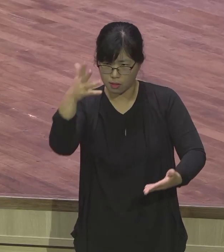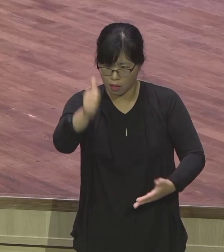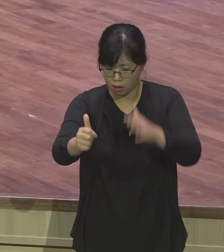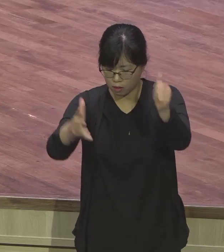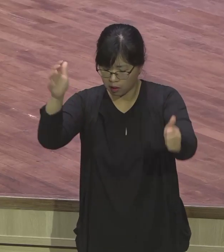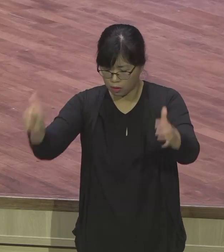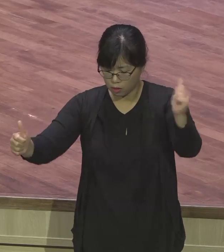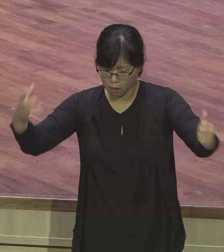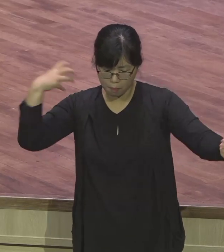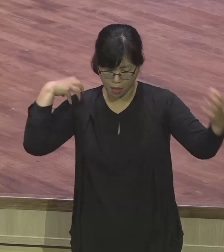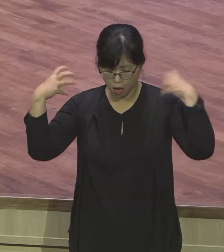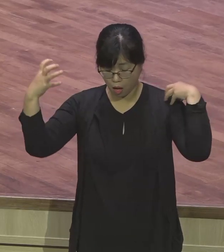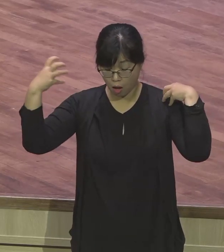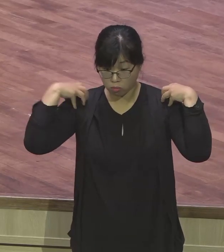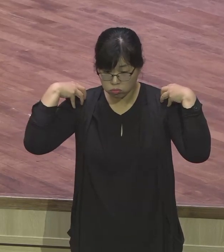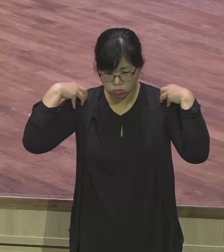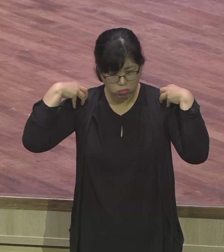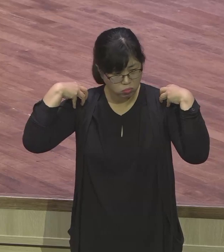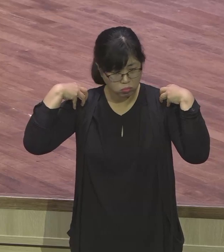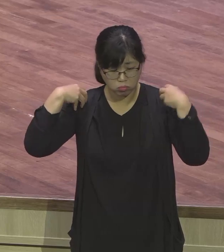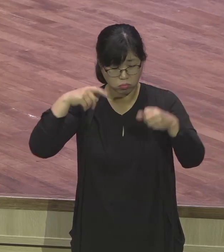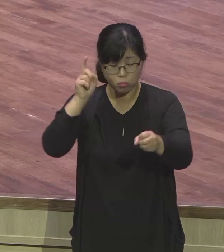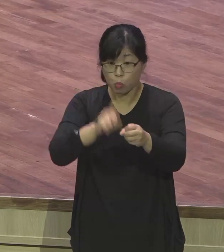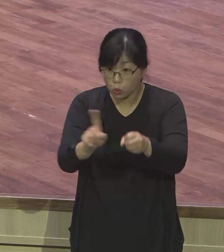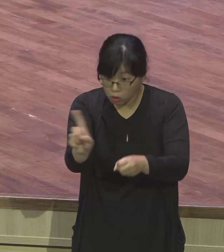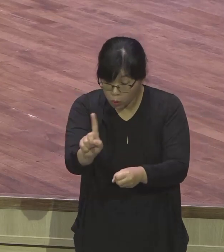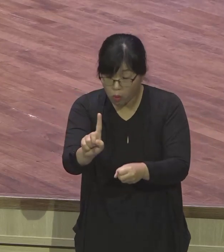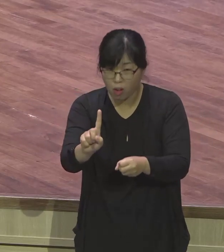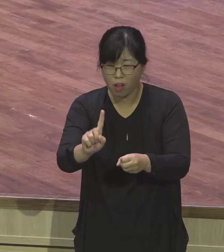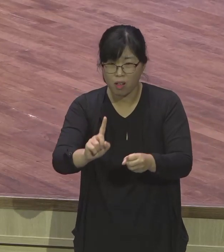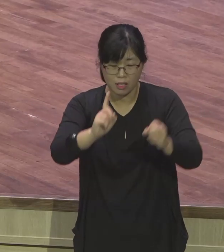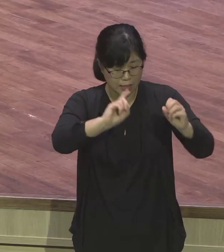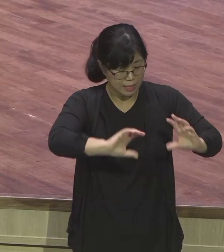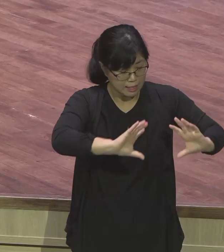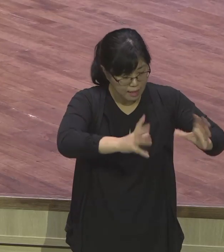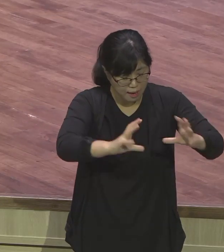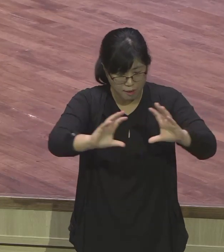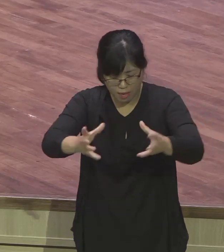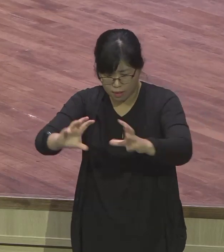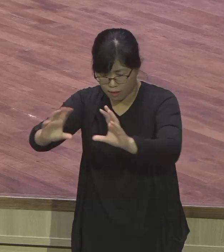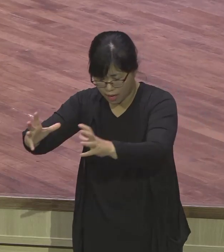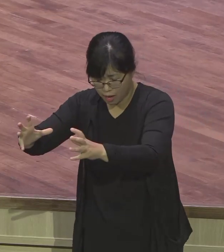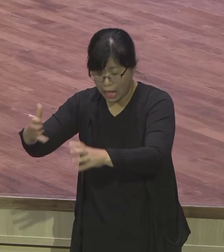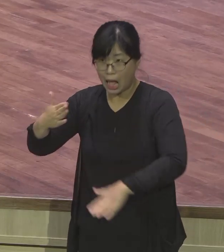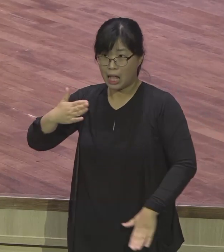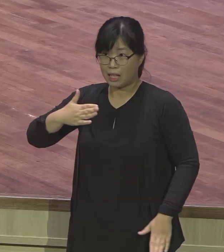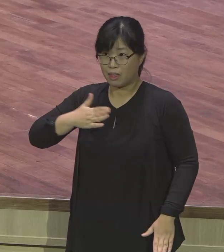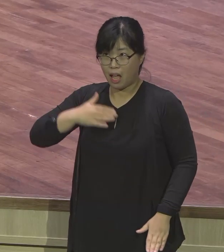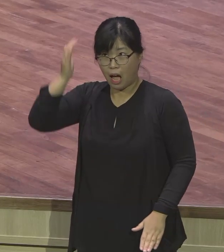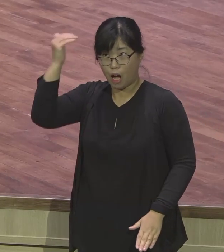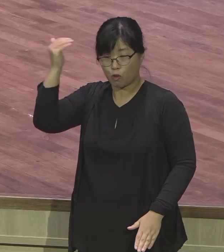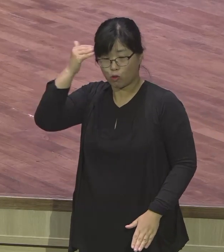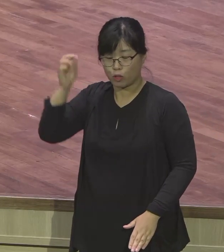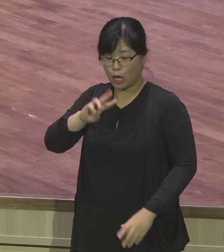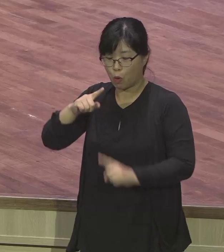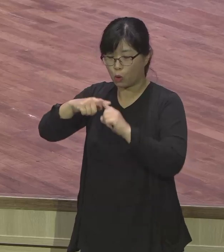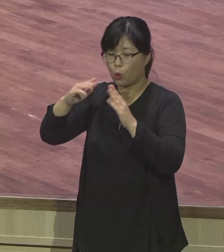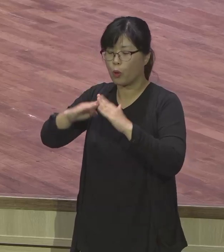전부 다 전 세계 현장을, 저뿐만 아니라 우리 여원교의 모든 성도들과 함께 공유하고,